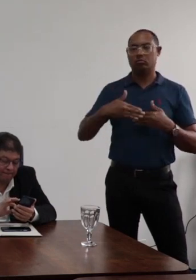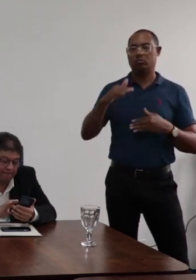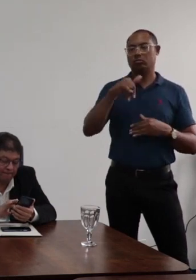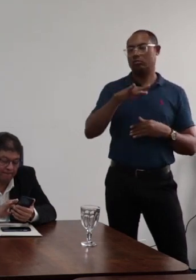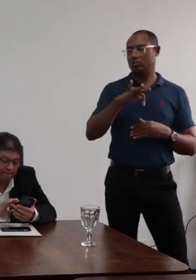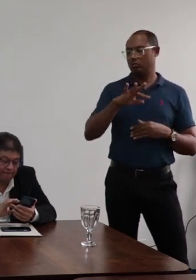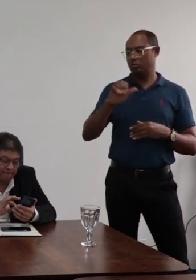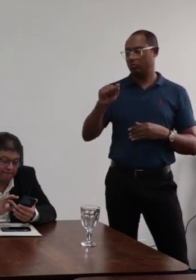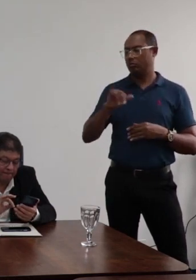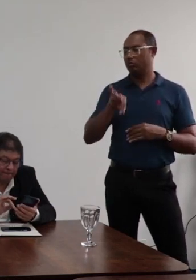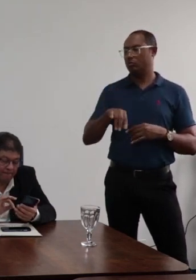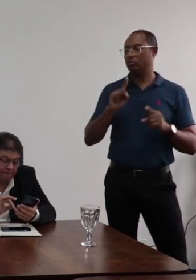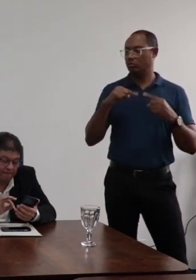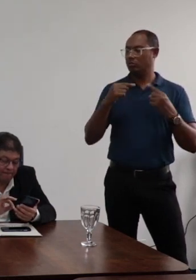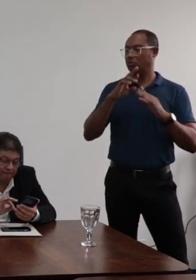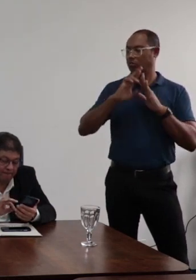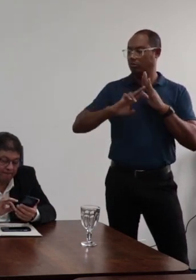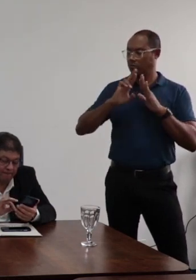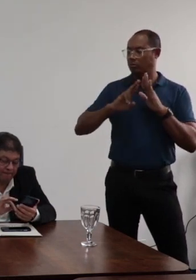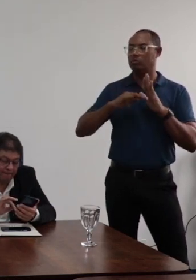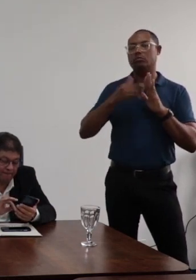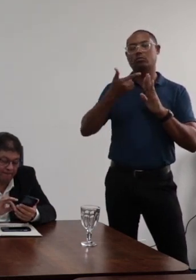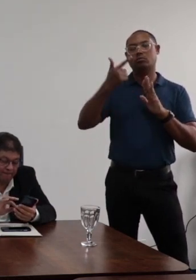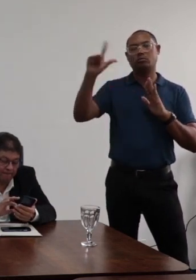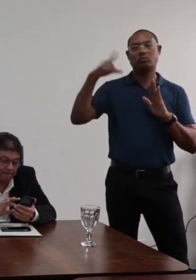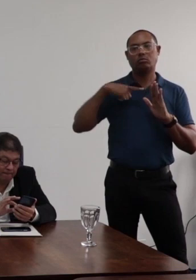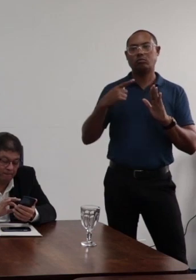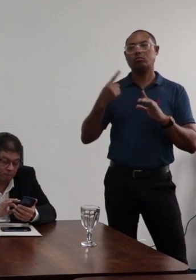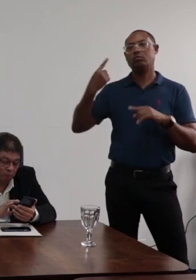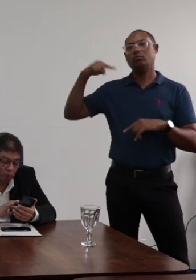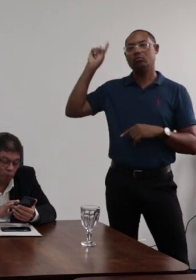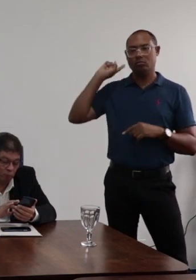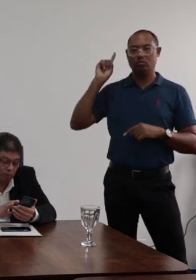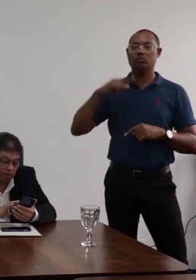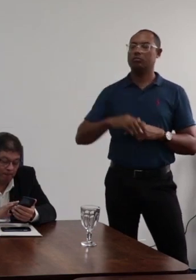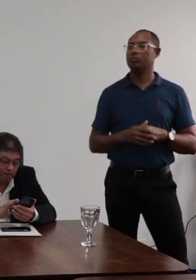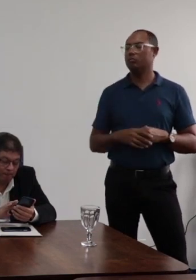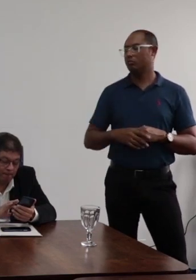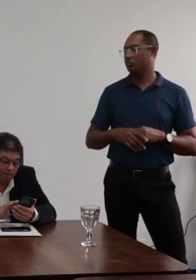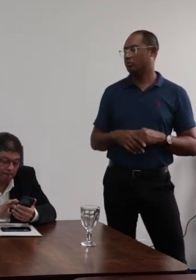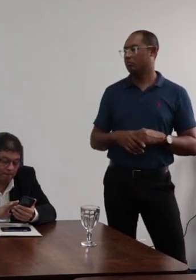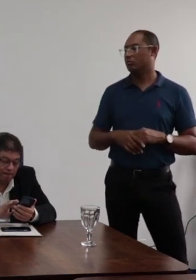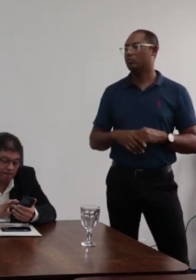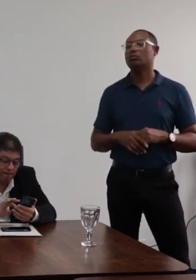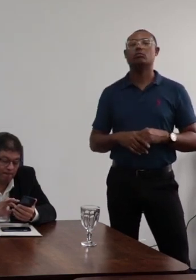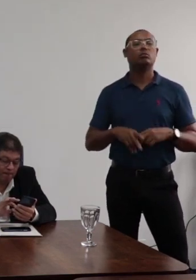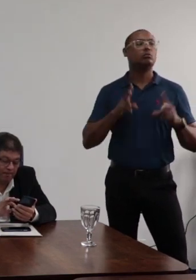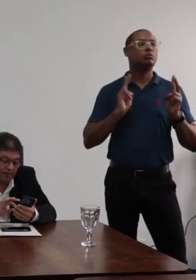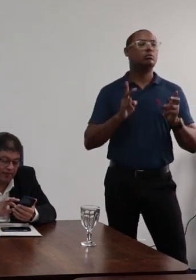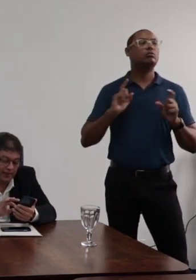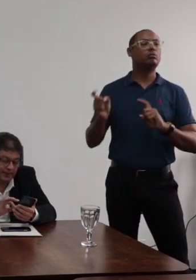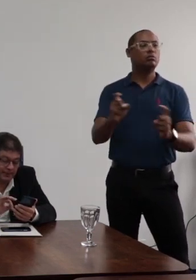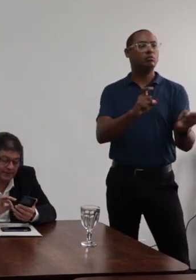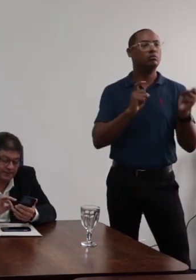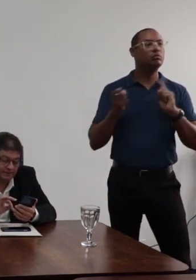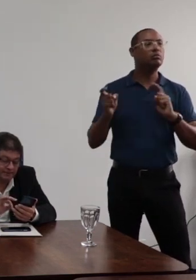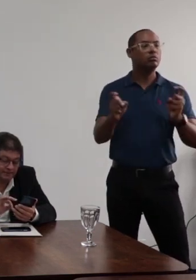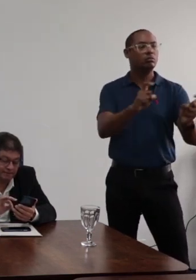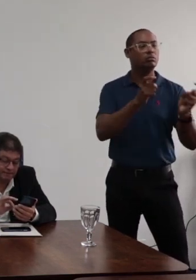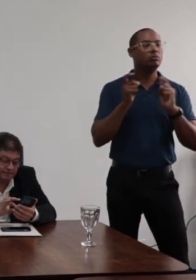minuta desta resolução em comparação com as anteriores. Então, continuo aí em discussão,